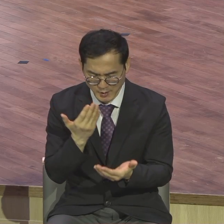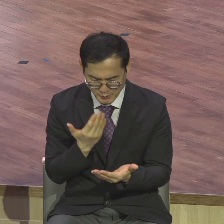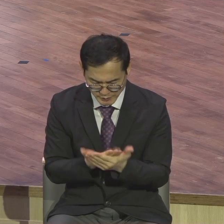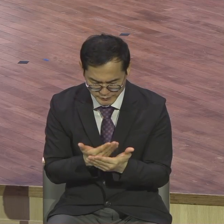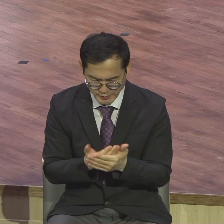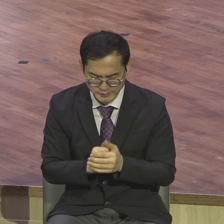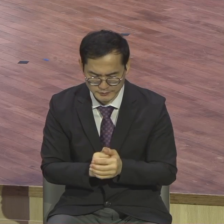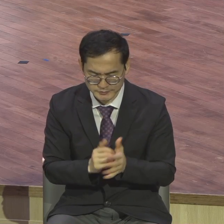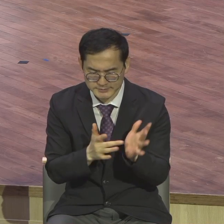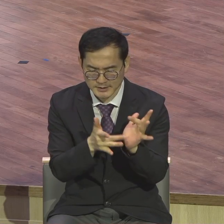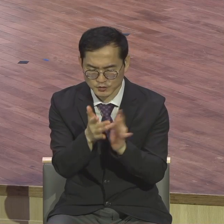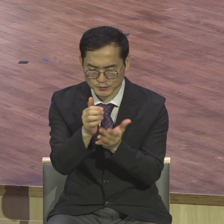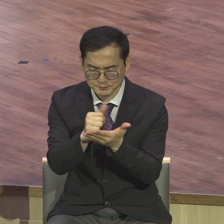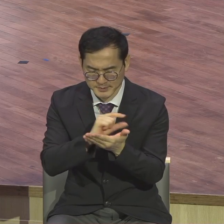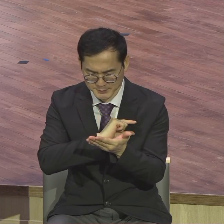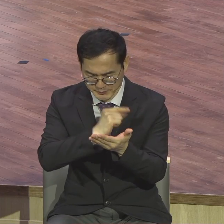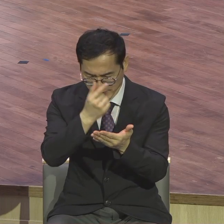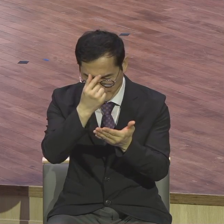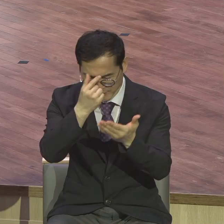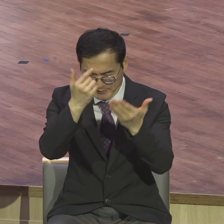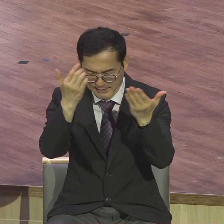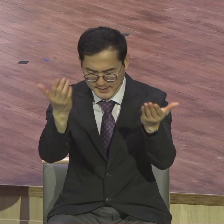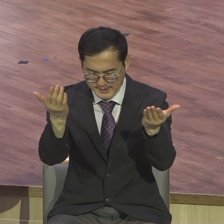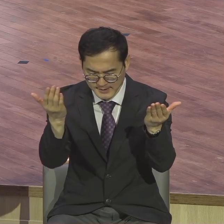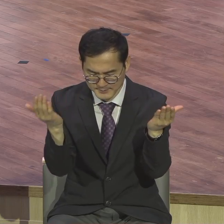예수의 성 받들어 기도합니다 아멘